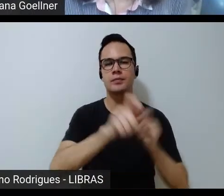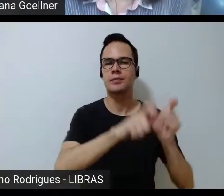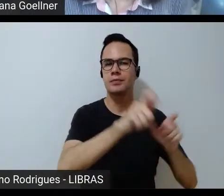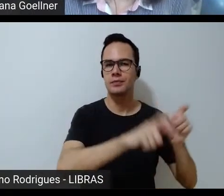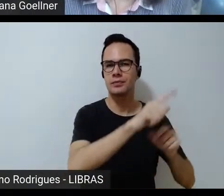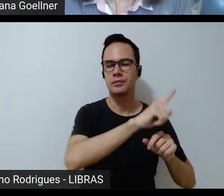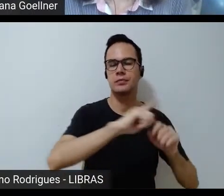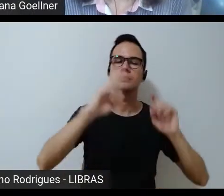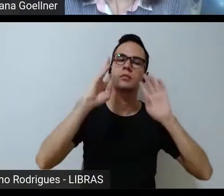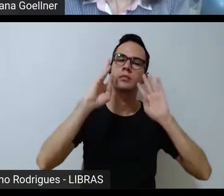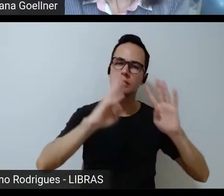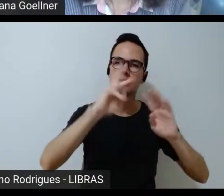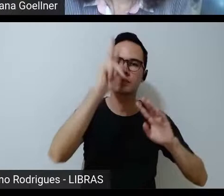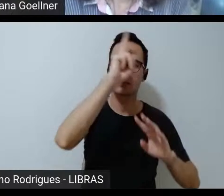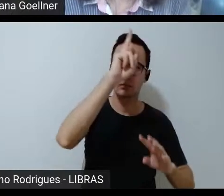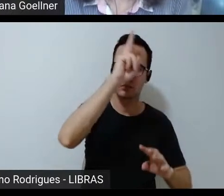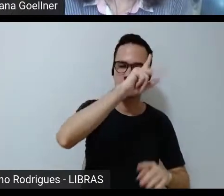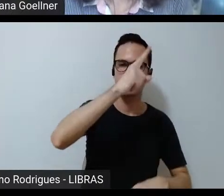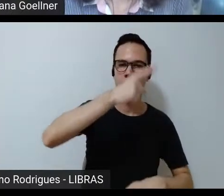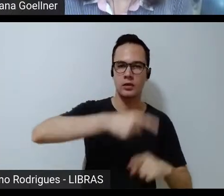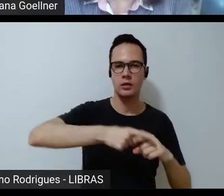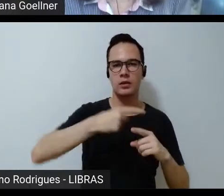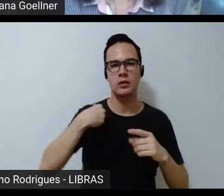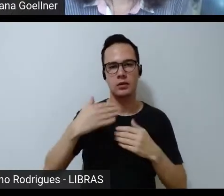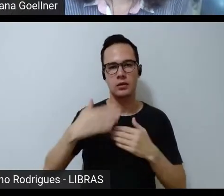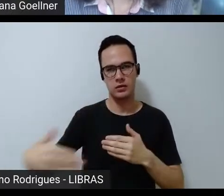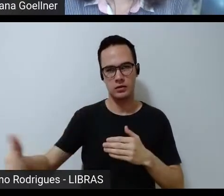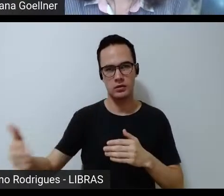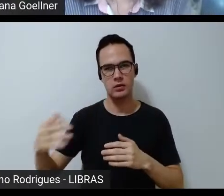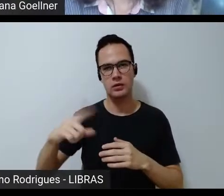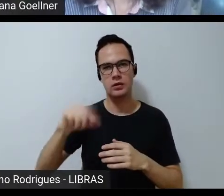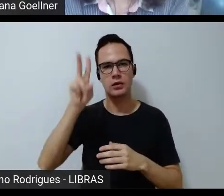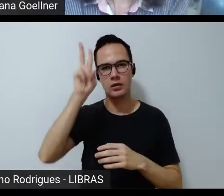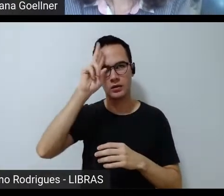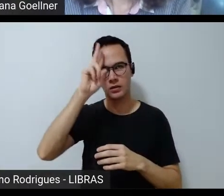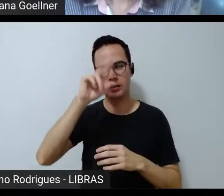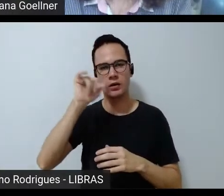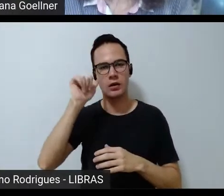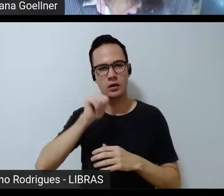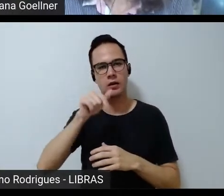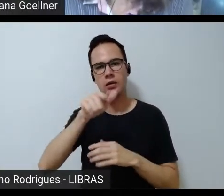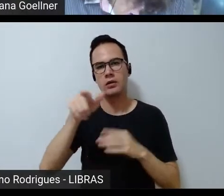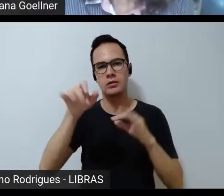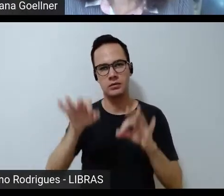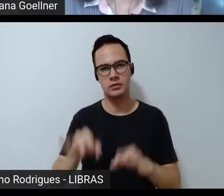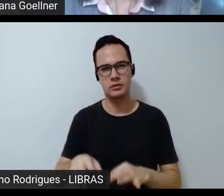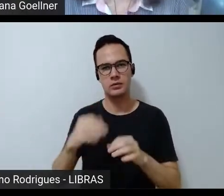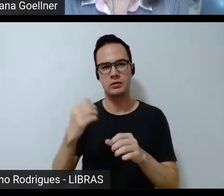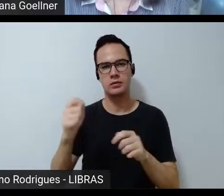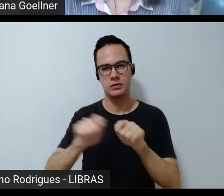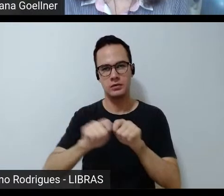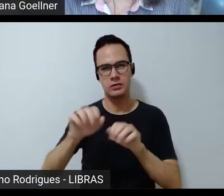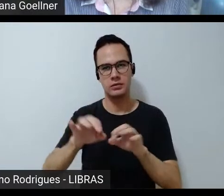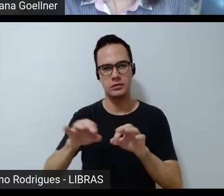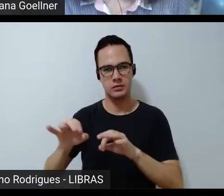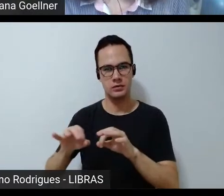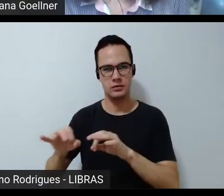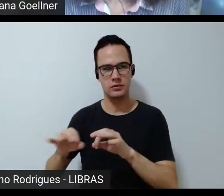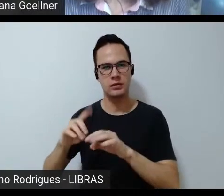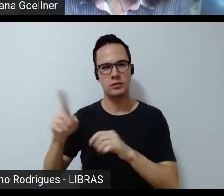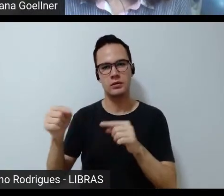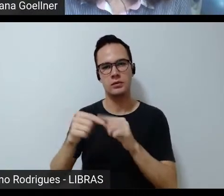ouvir as histórias porque a partir de agora nós vamos ter as histórias das mulheres que efetivamente construíram e constroem a